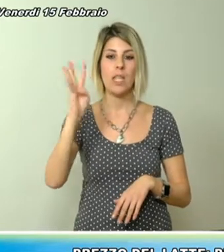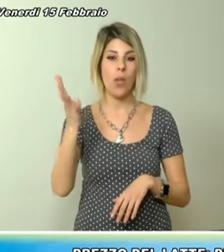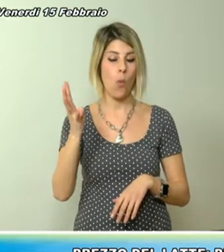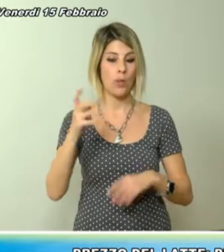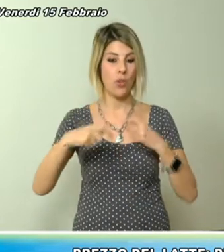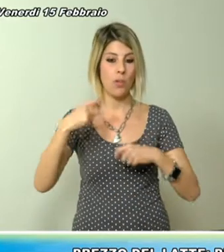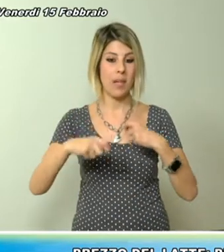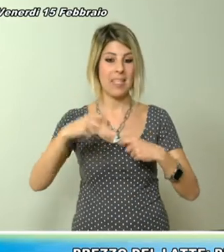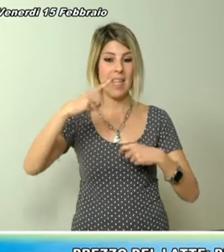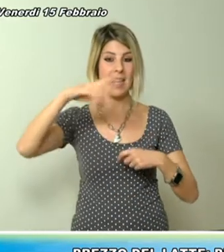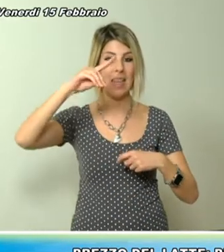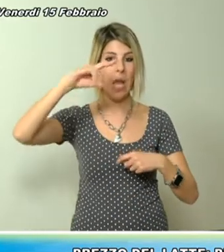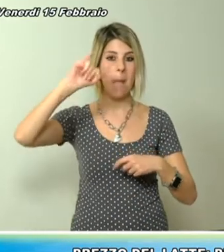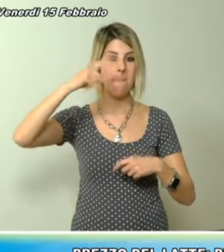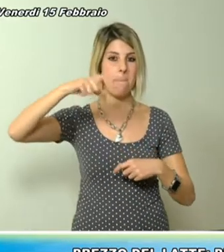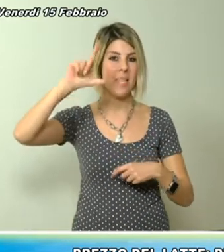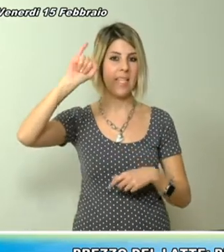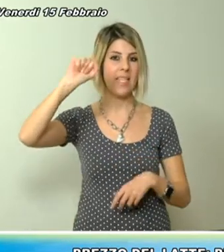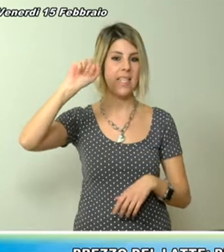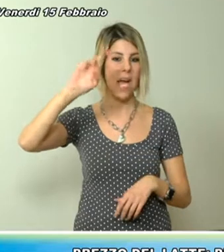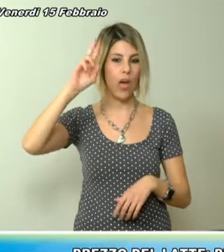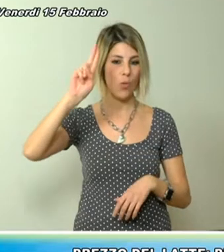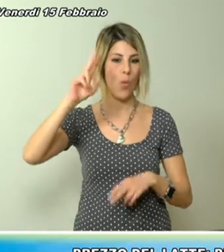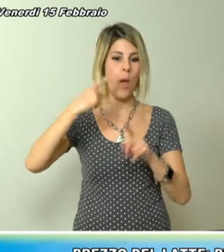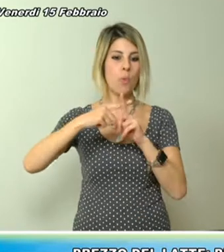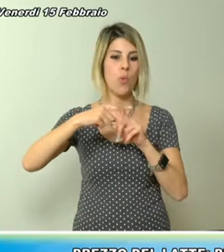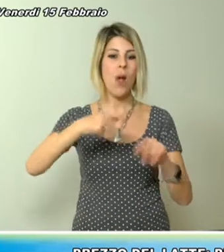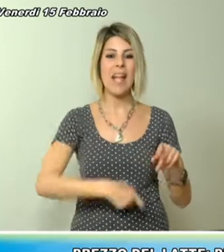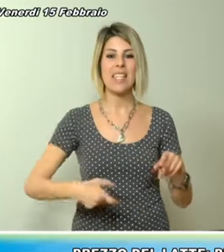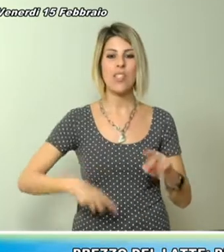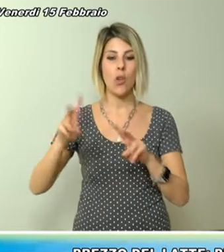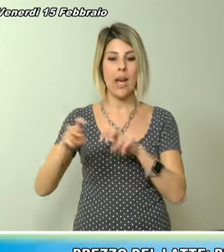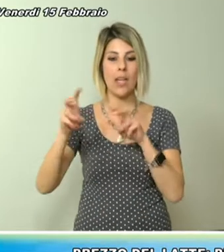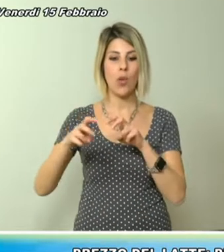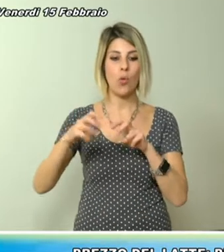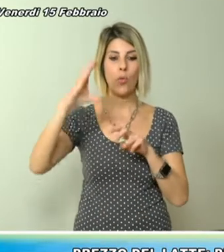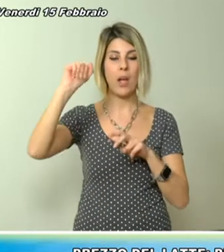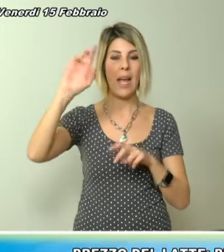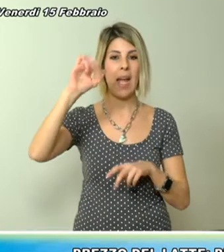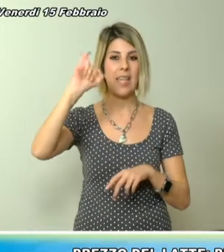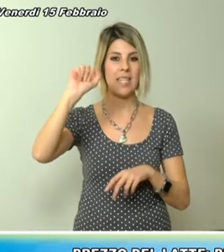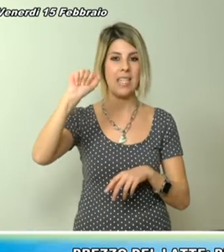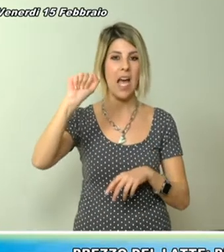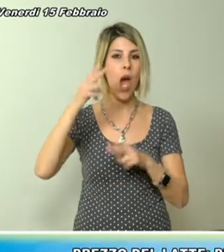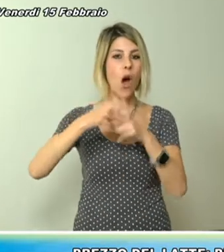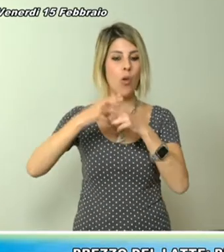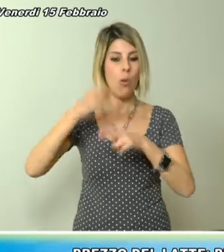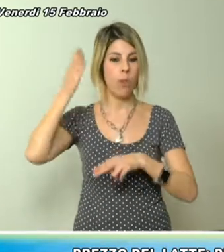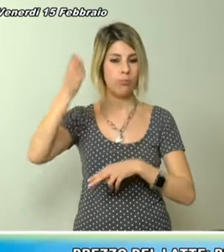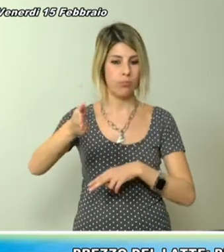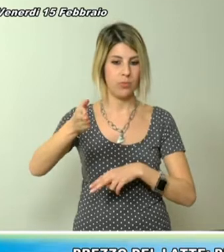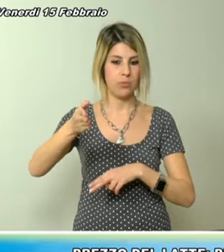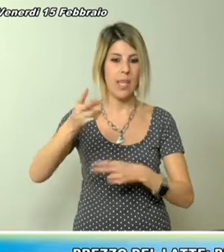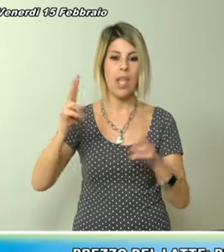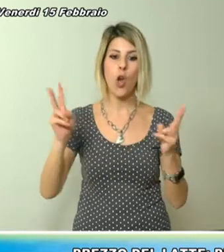giovedì 14 il presidente Francesco Pigliaru e l'assessore dell'agricoltura Pierluigi Caria si sono recati a Roma